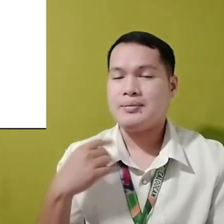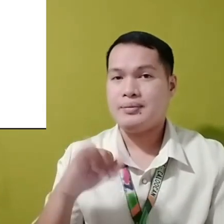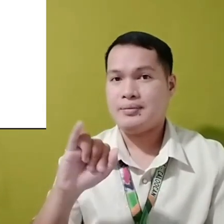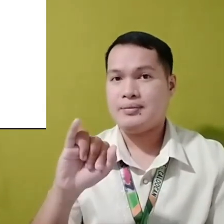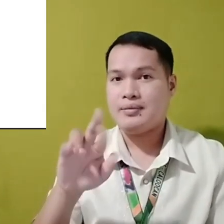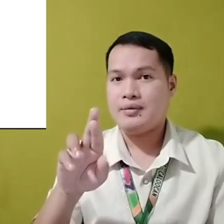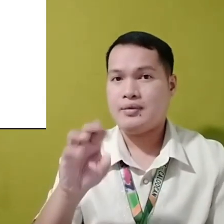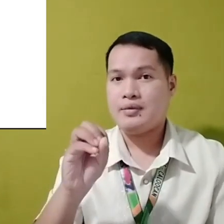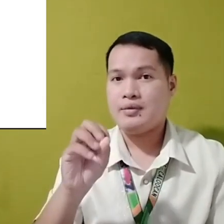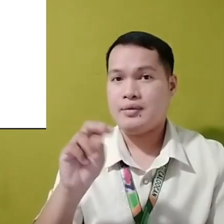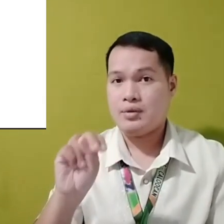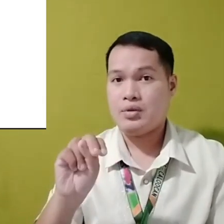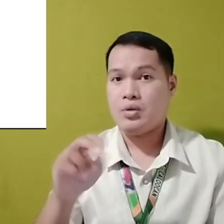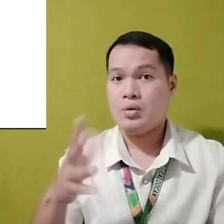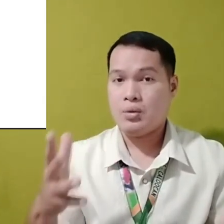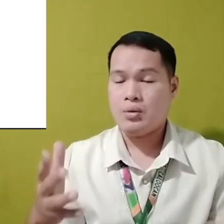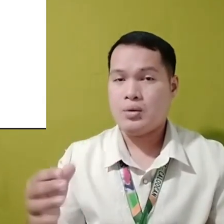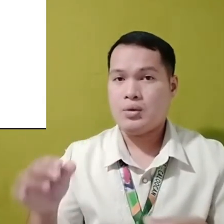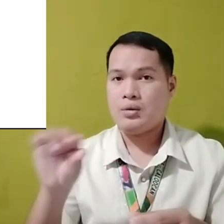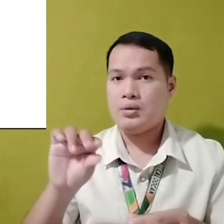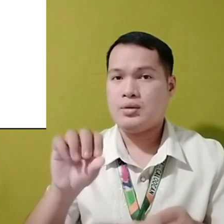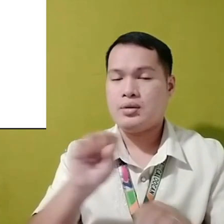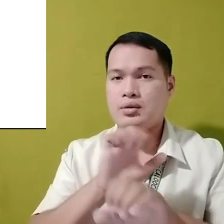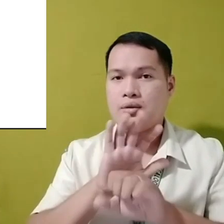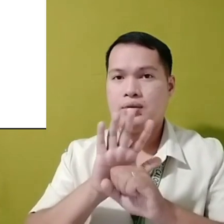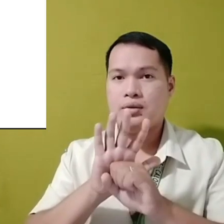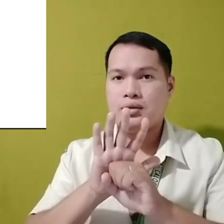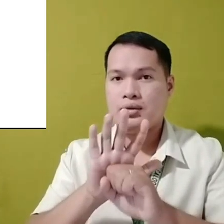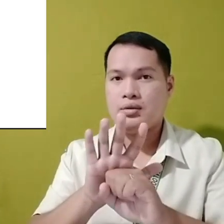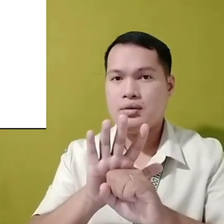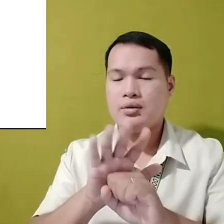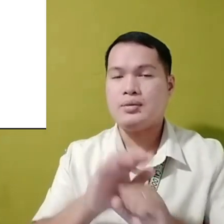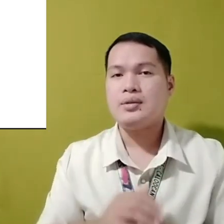Iron Na ang simbolo ay Fe